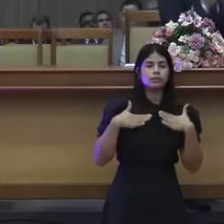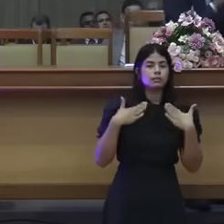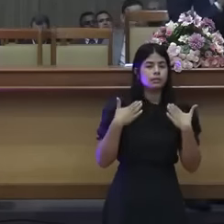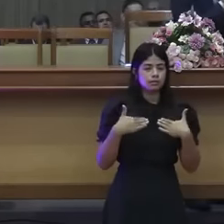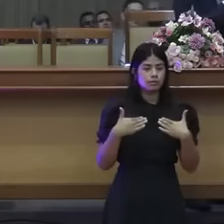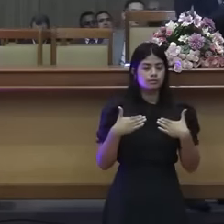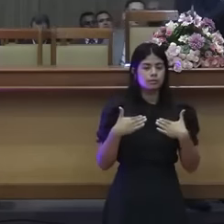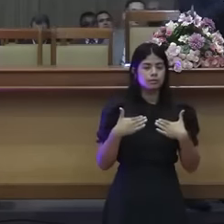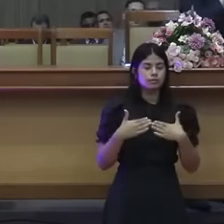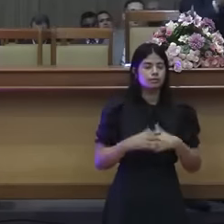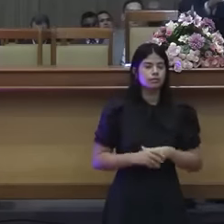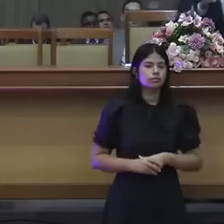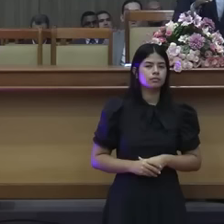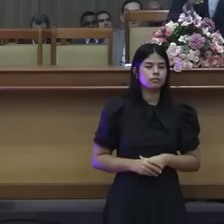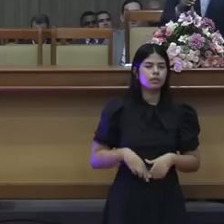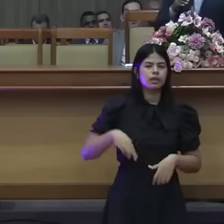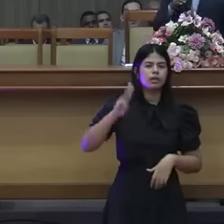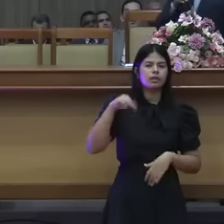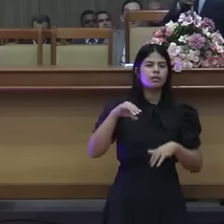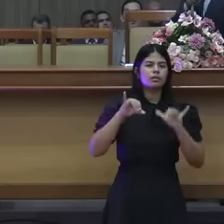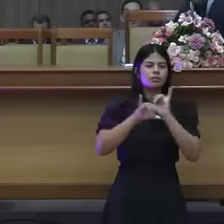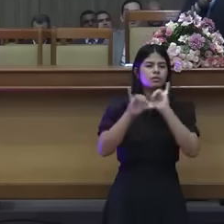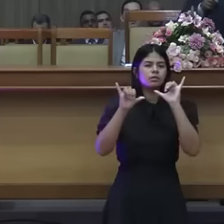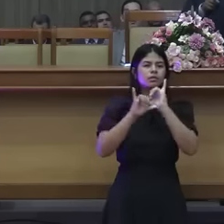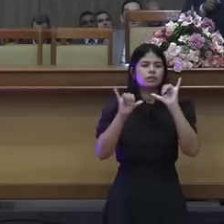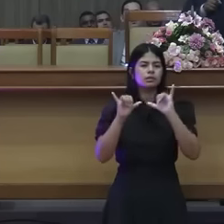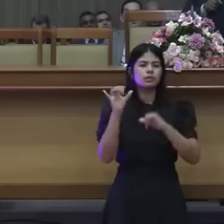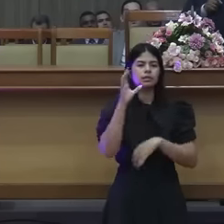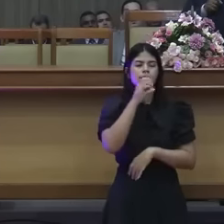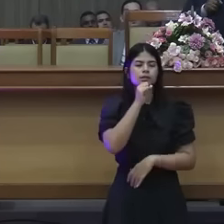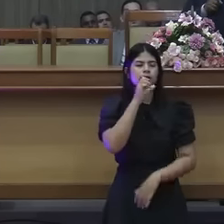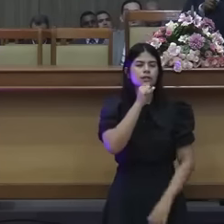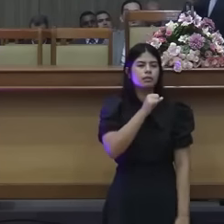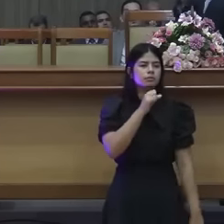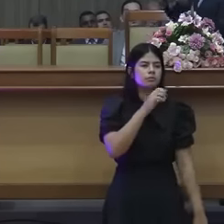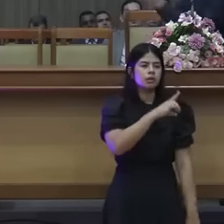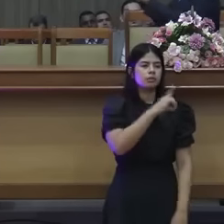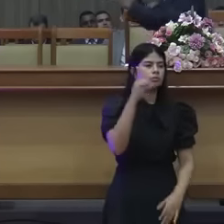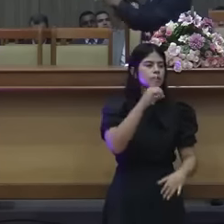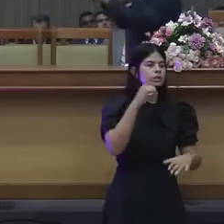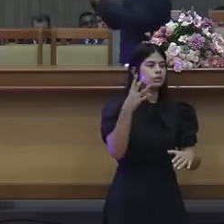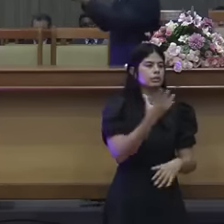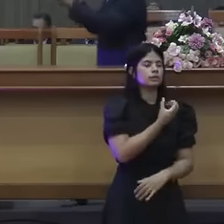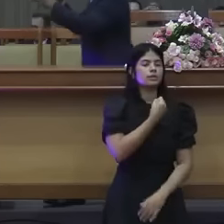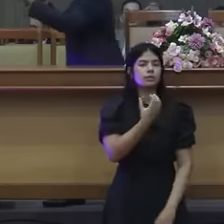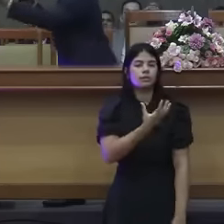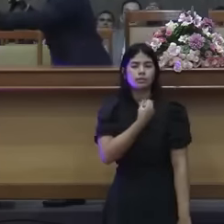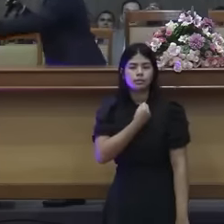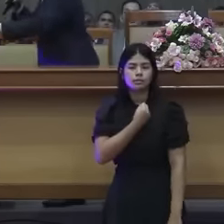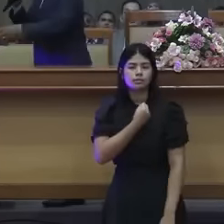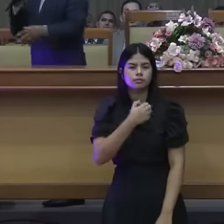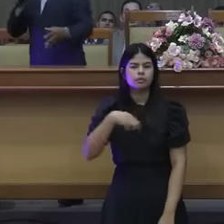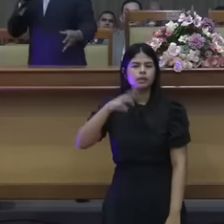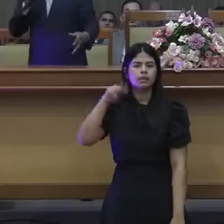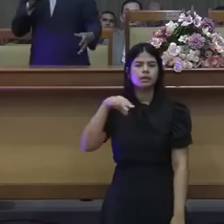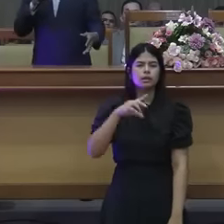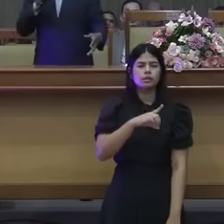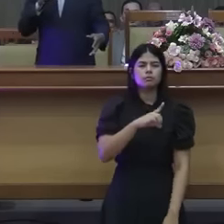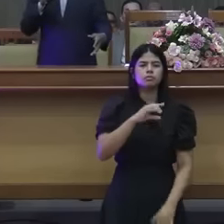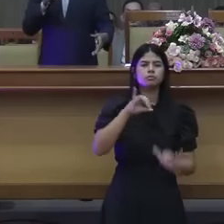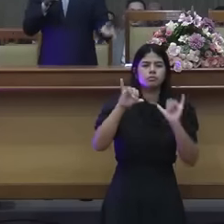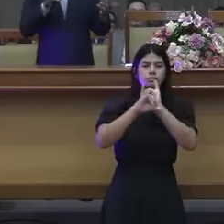descansar. Quem foi que disse que sábado era para salvação? Quem foi que disse que o sábado era para debate?